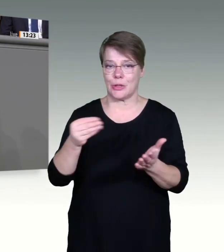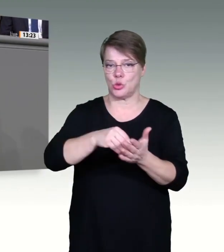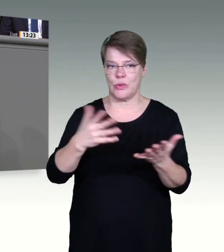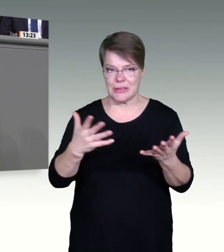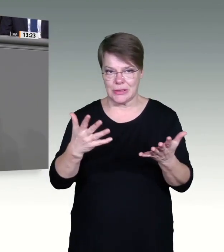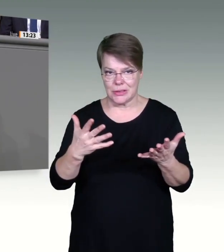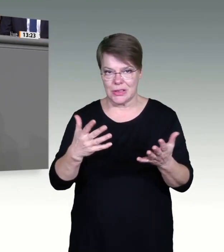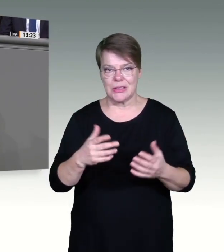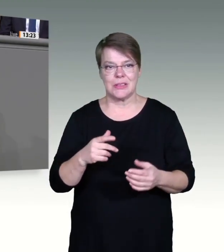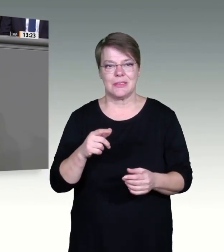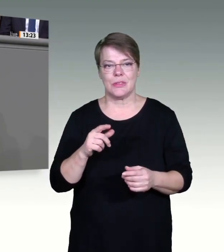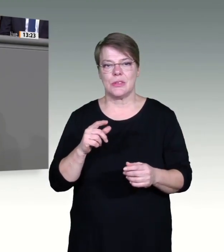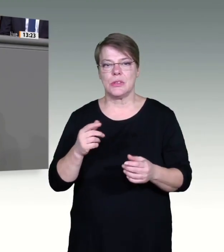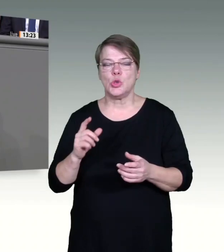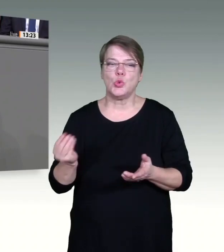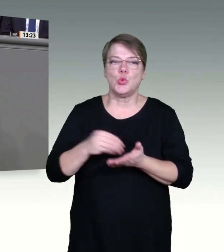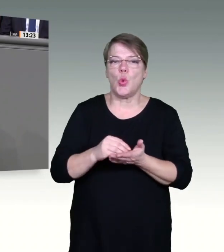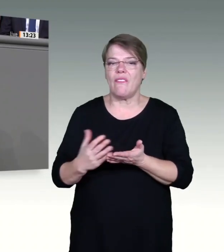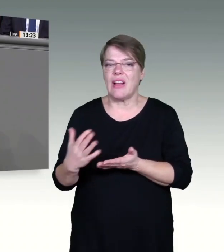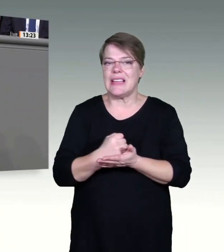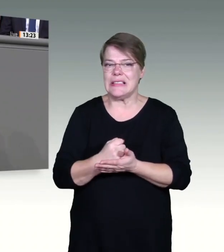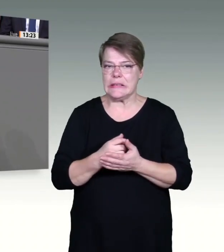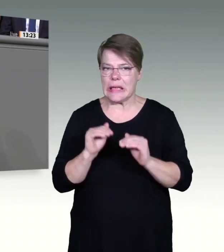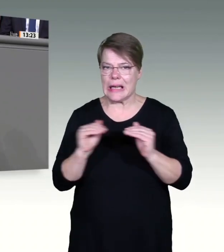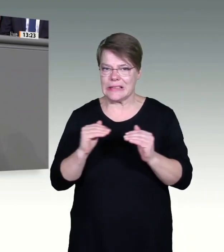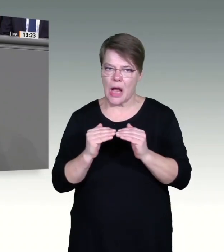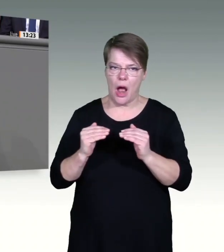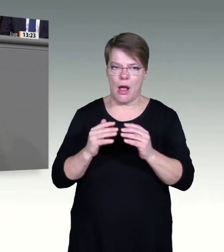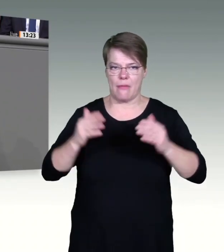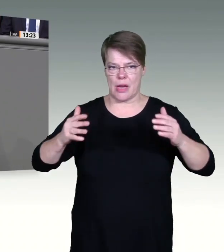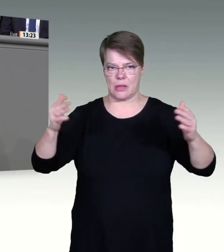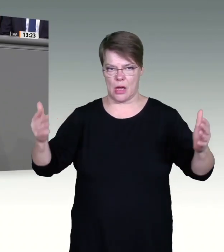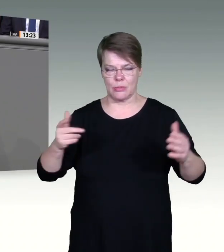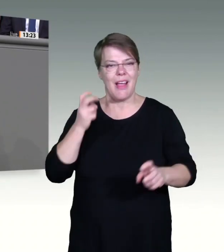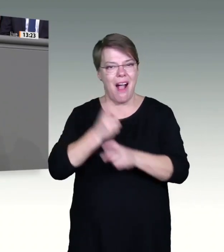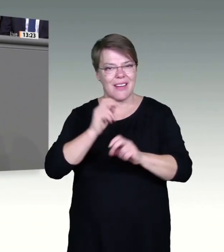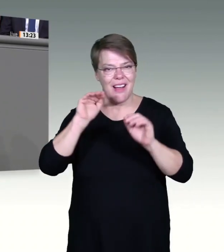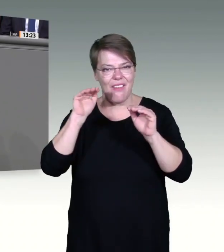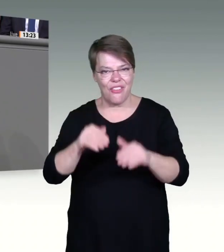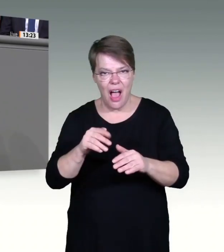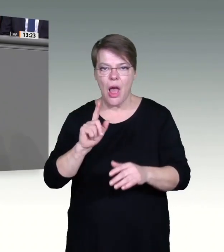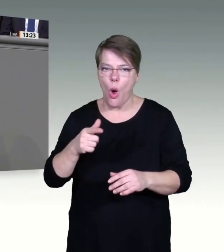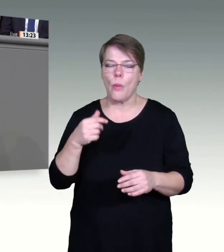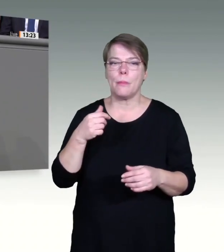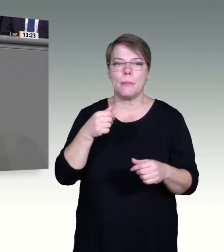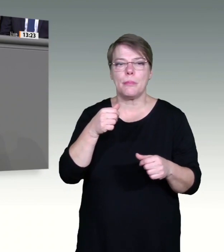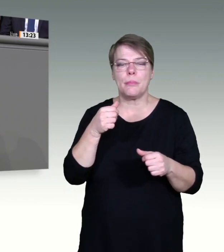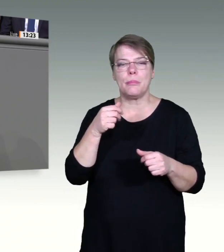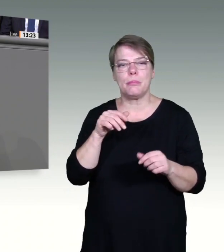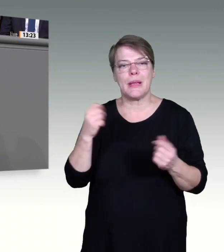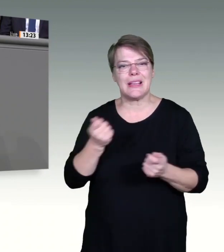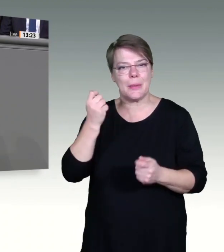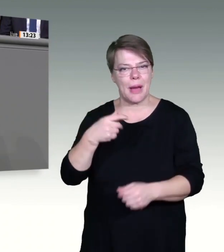-Kliniken, aber auch mit Blick auf die großen Sorgen und Nöte derer, die um ihre Existenzen bangen, deren Ersparnisse aufgebraucht sind,